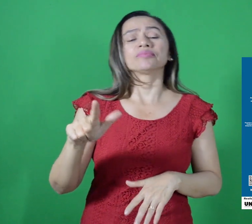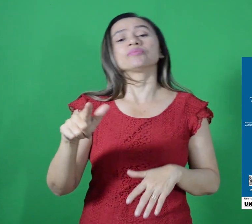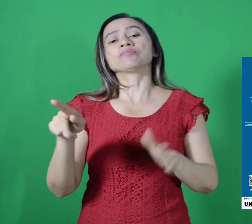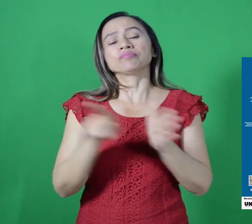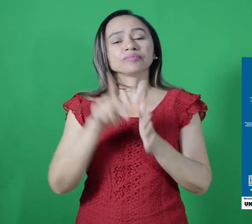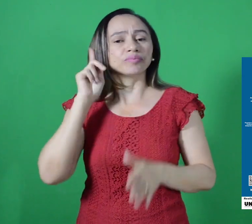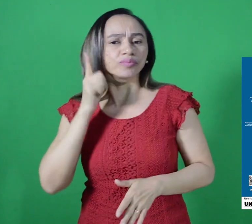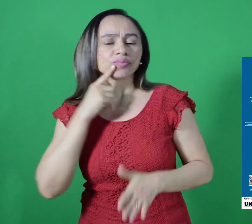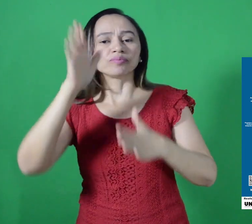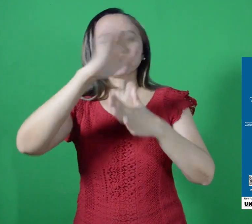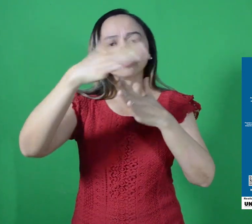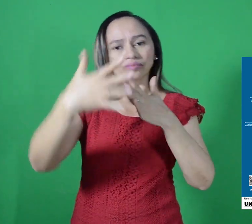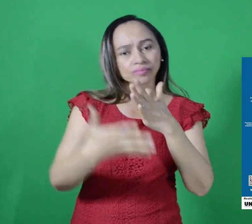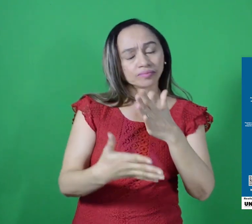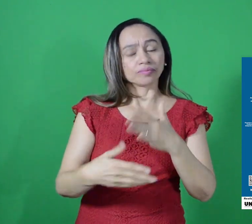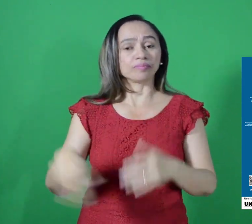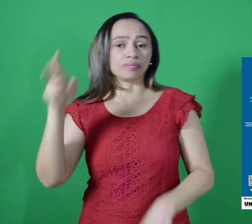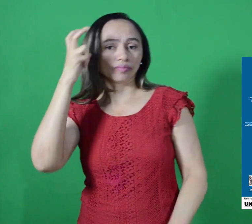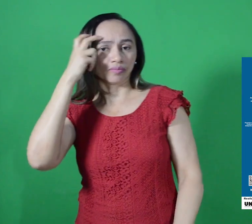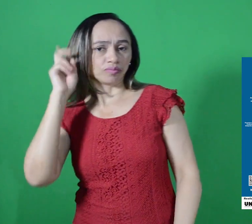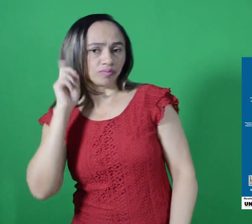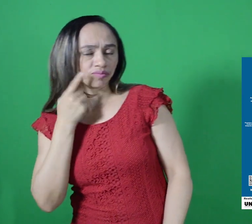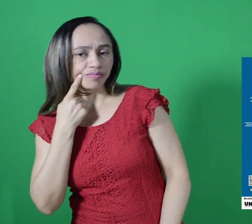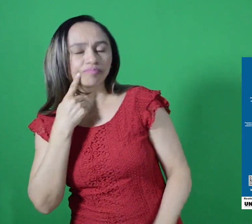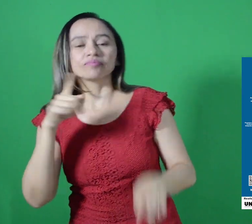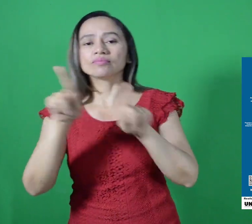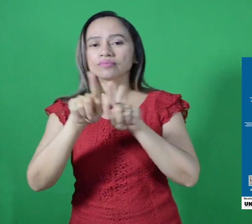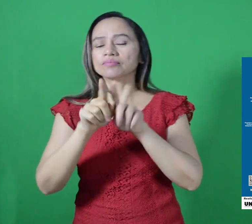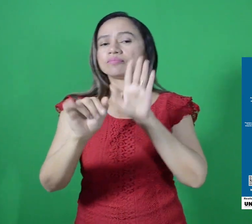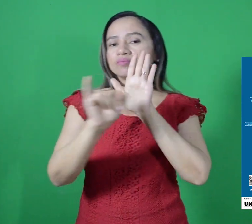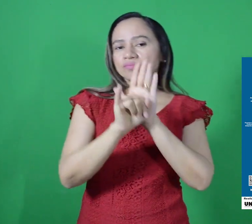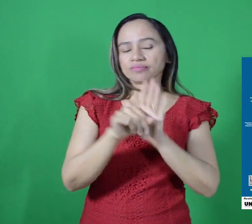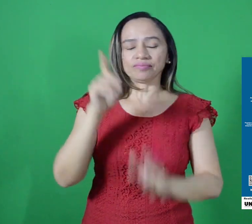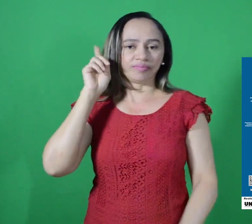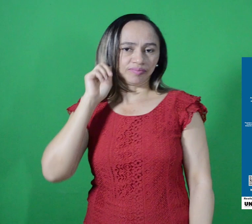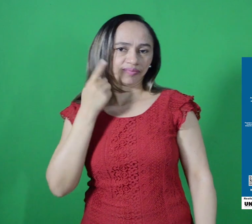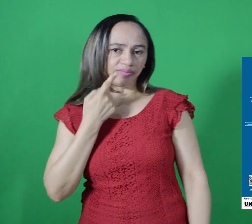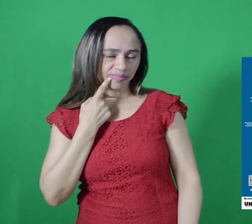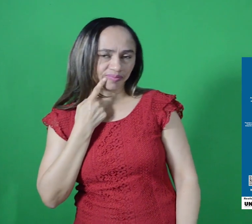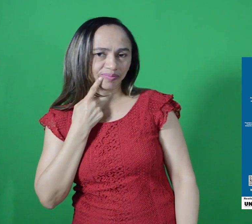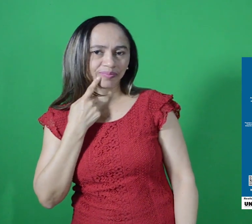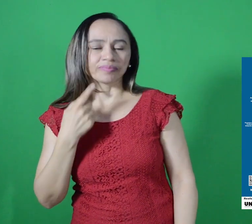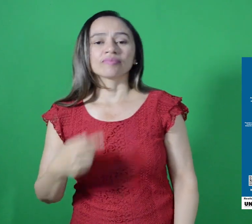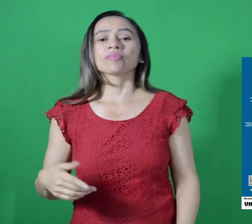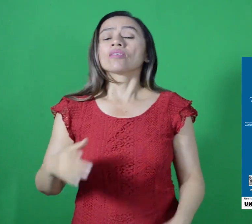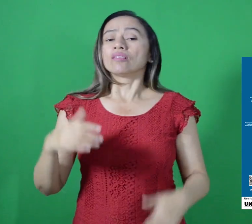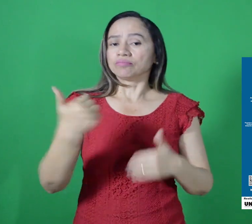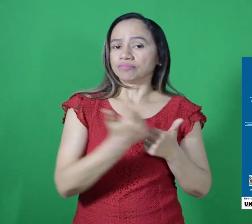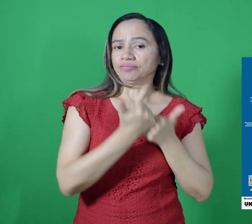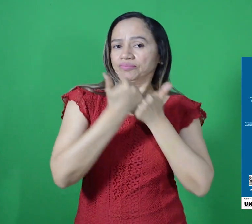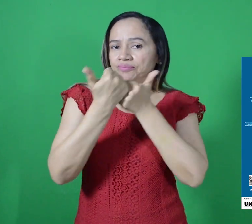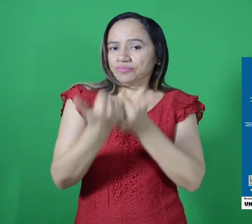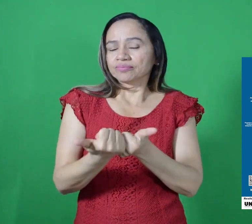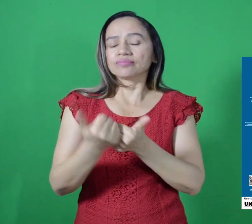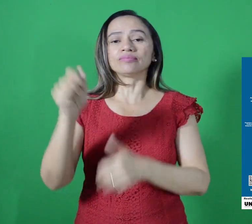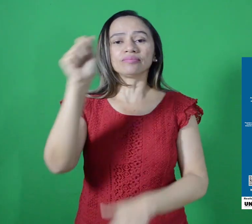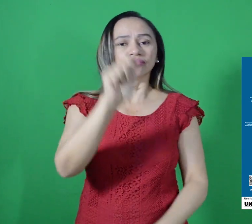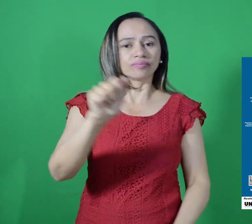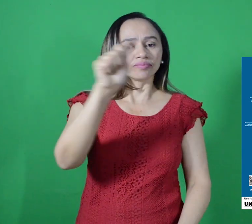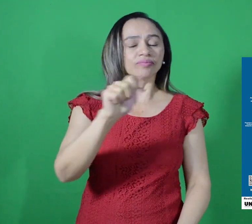acessibilidade das pessoas surdas nos mais variados espaços da sociedade. Assim também como a sua